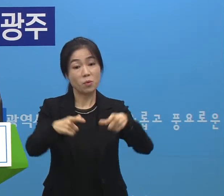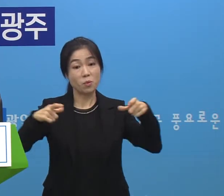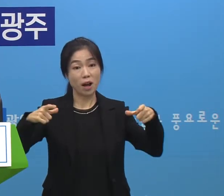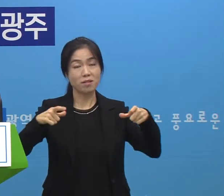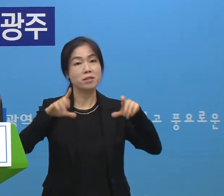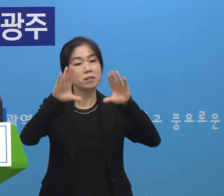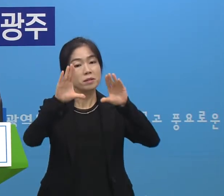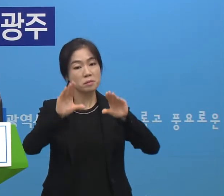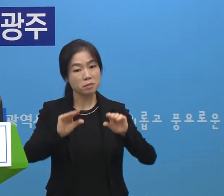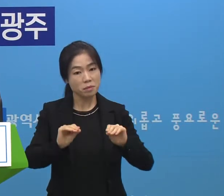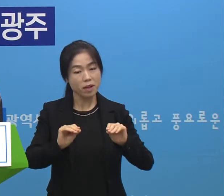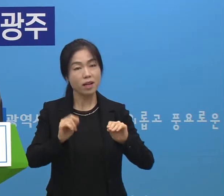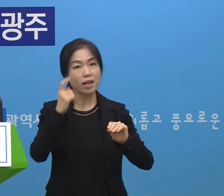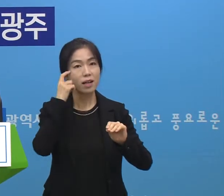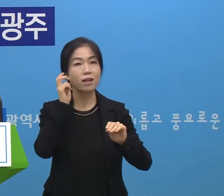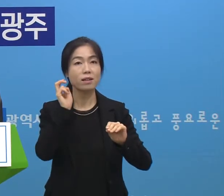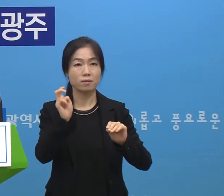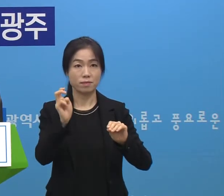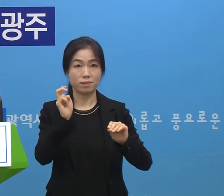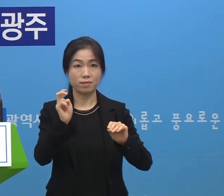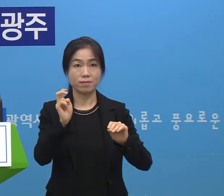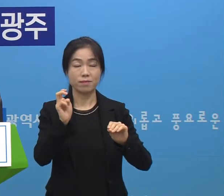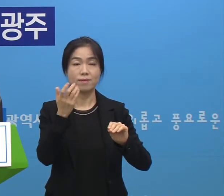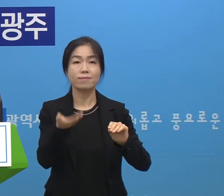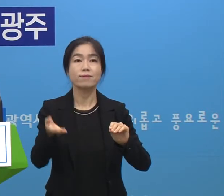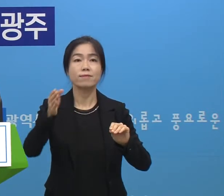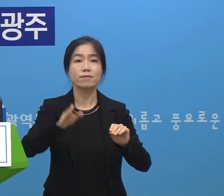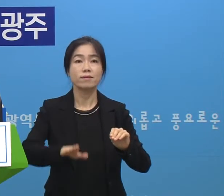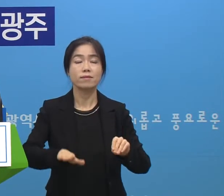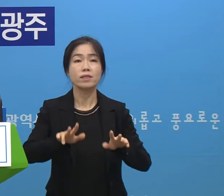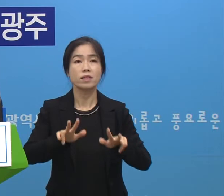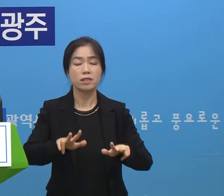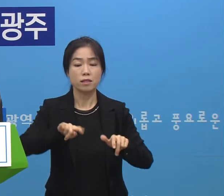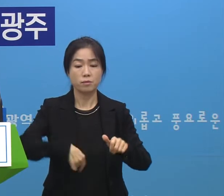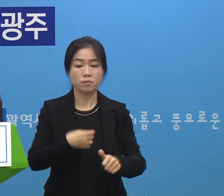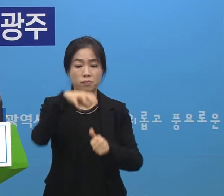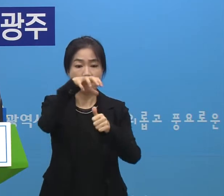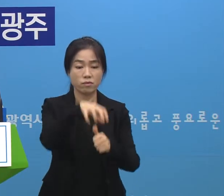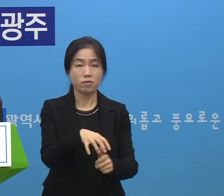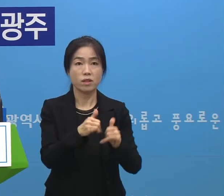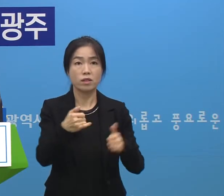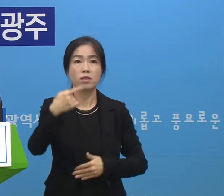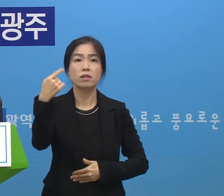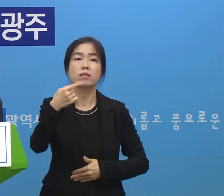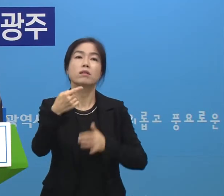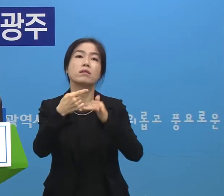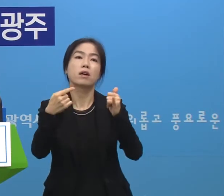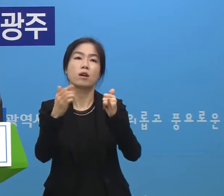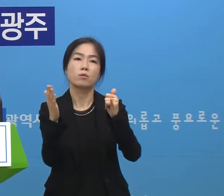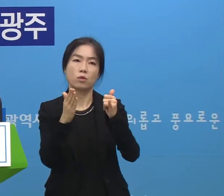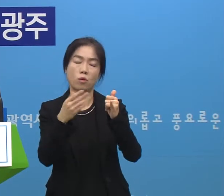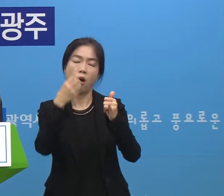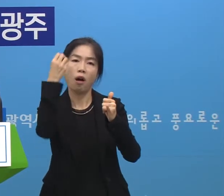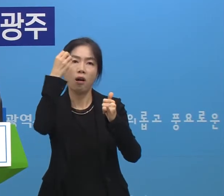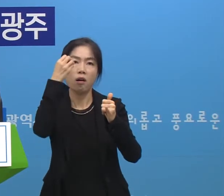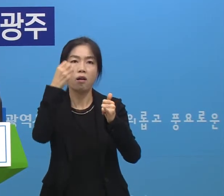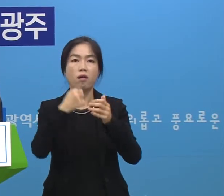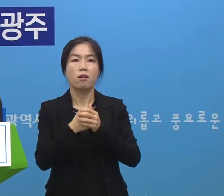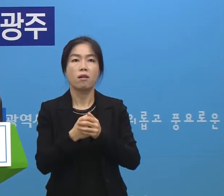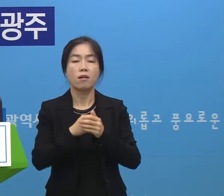진정된 것으로 보입니다 그러나 현재 자가격리자가 1천여 명에 달하고 있고